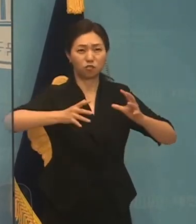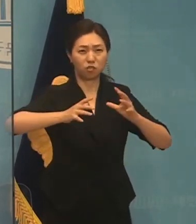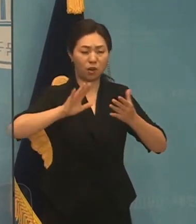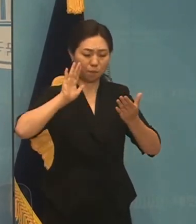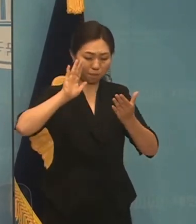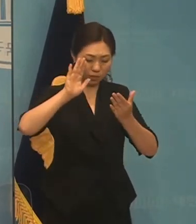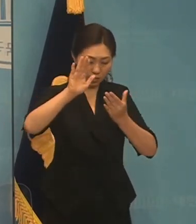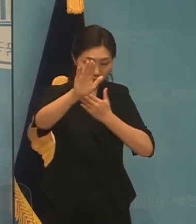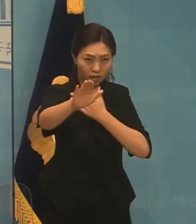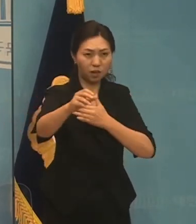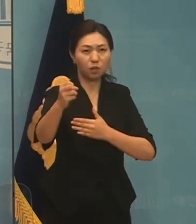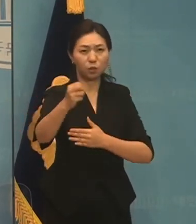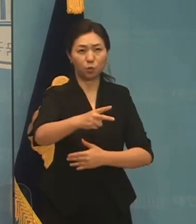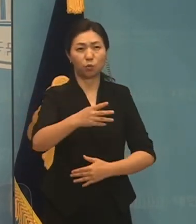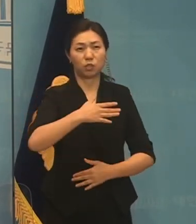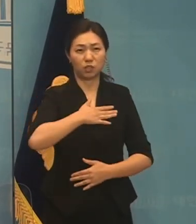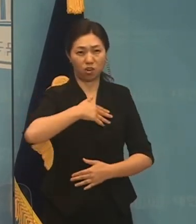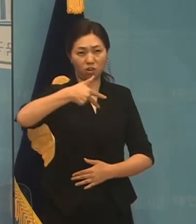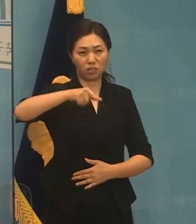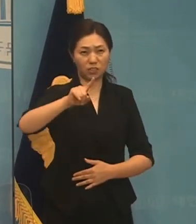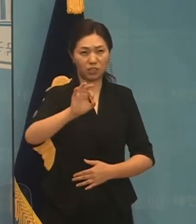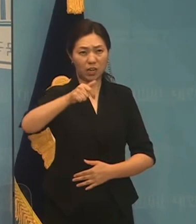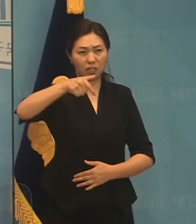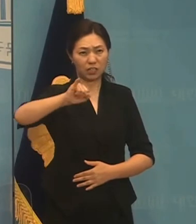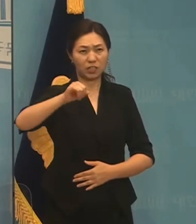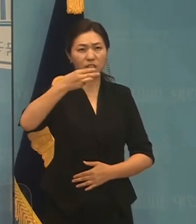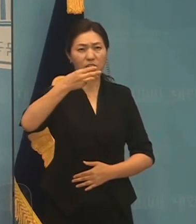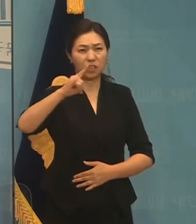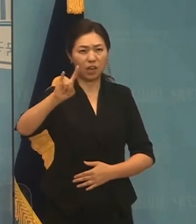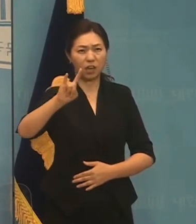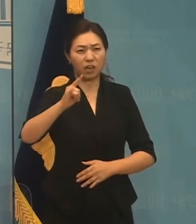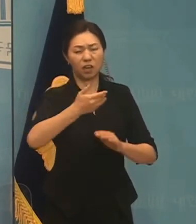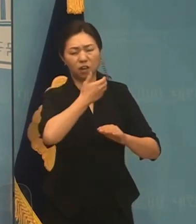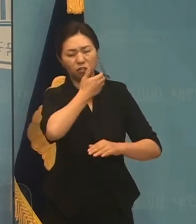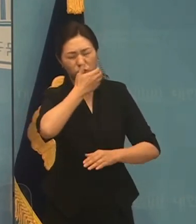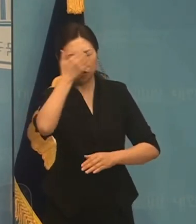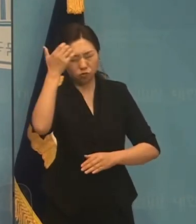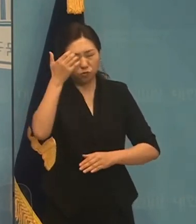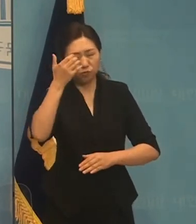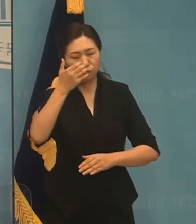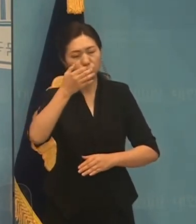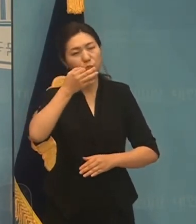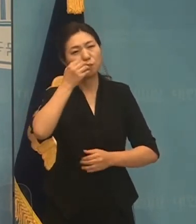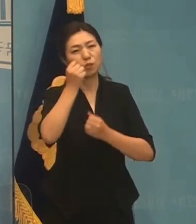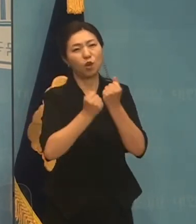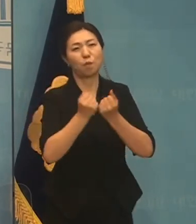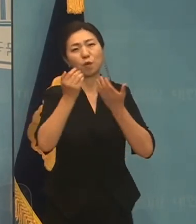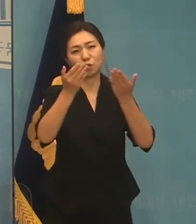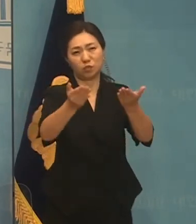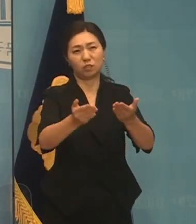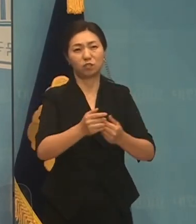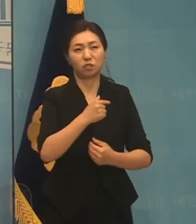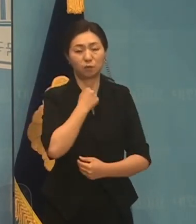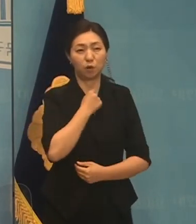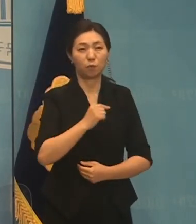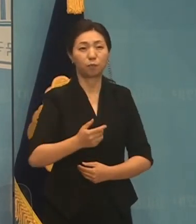저 장기표의 간절한 꿈을 발성되고자 합니다. 존경하는 국민들